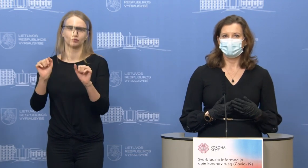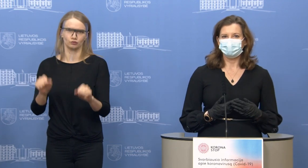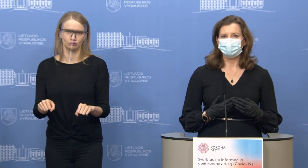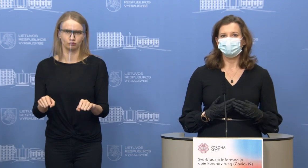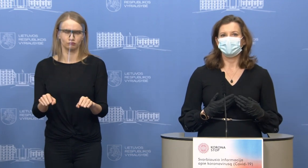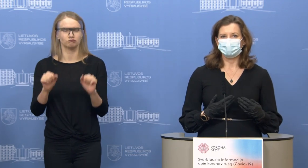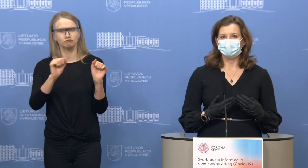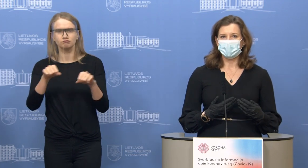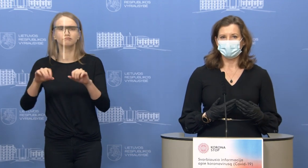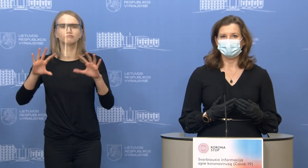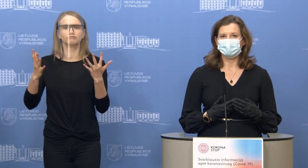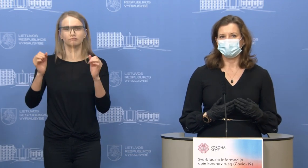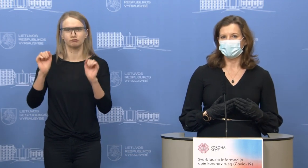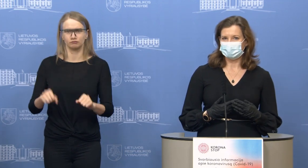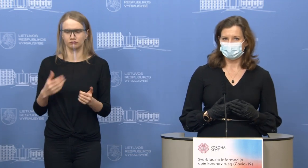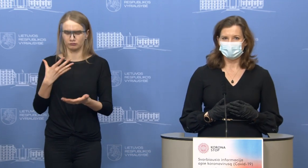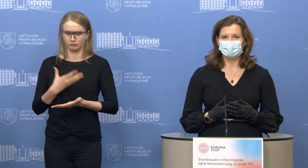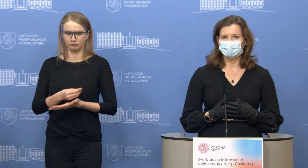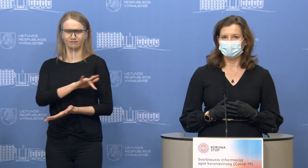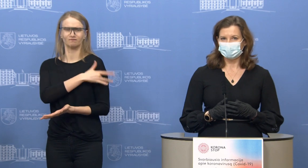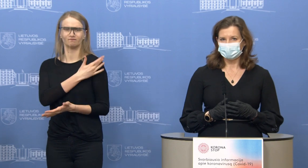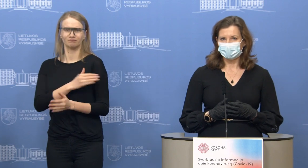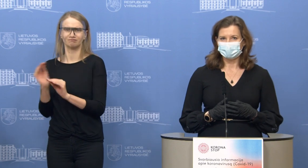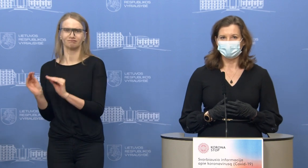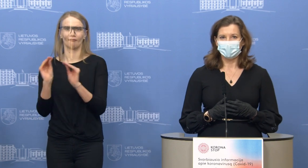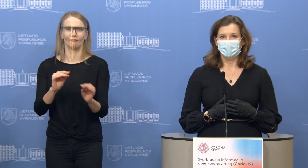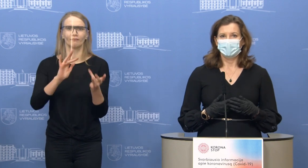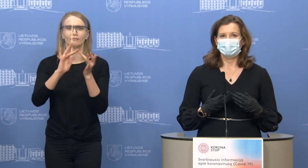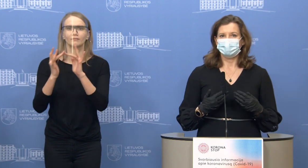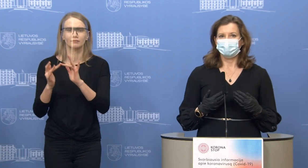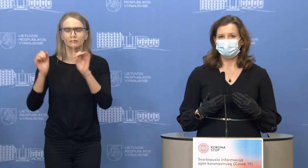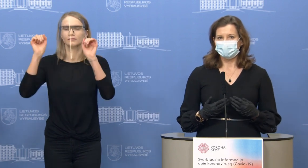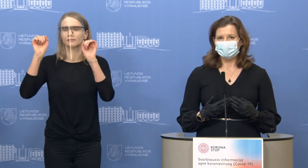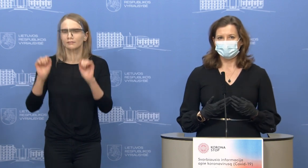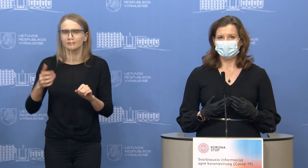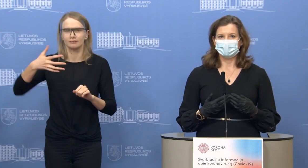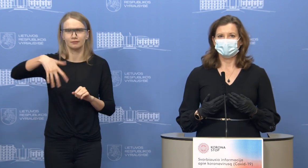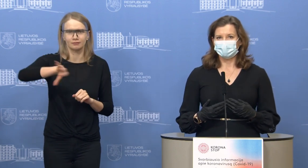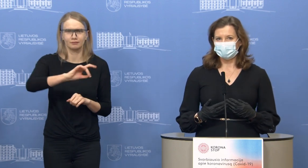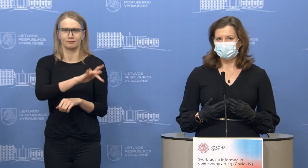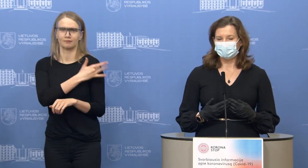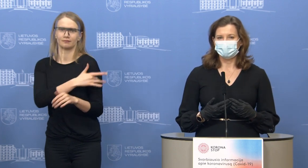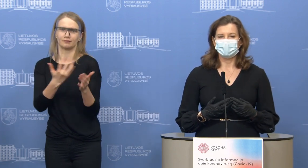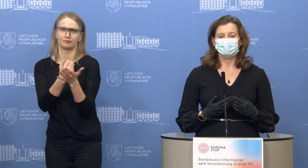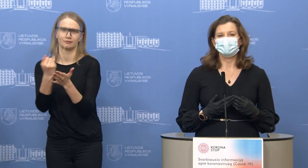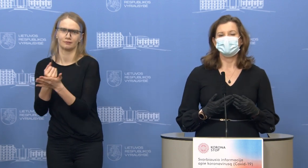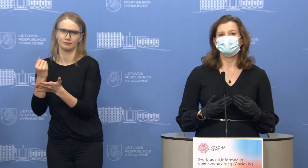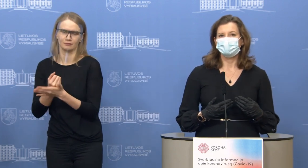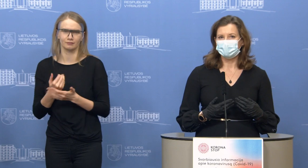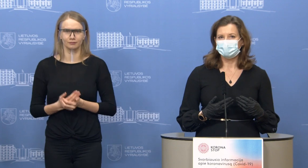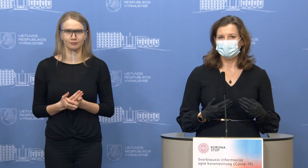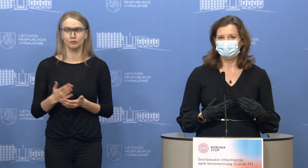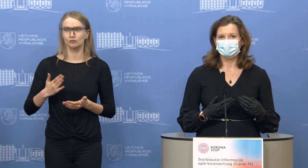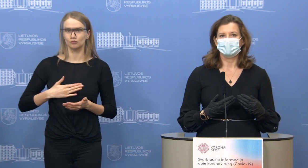įvairių būdų, kaip perkelti savo paslaugas į internetinę erdvę. Ir mūsų ekspertai ir mentoriai, kurie yra